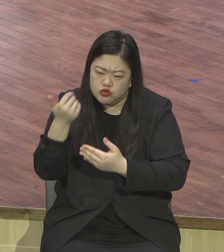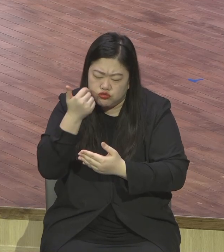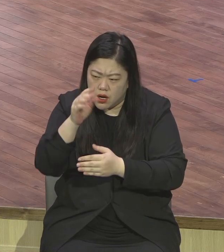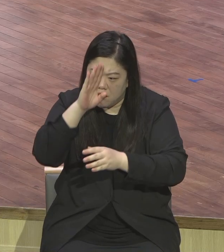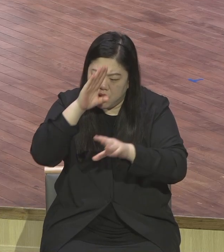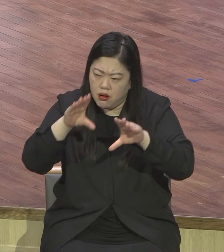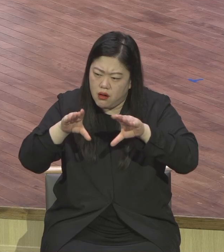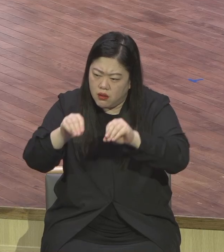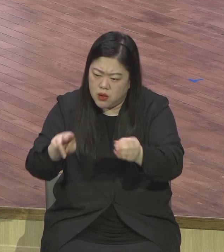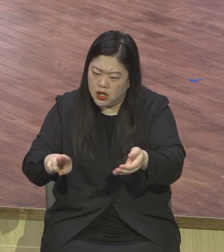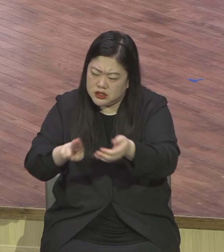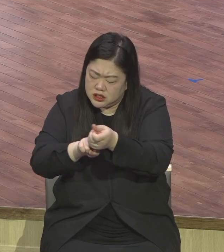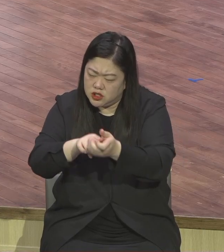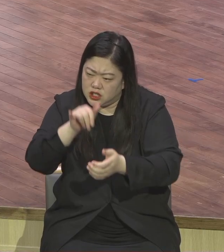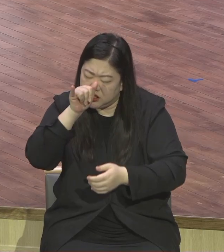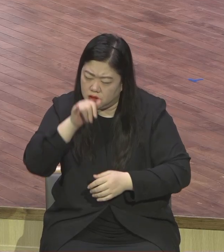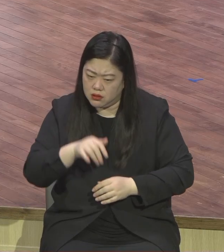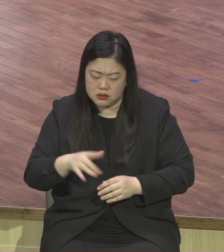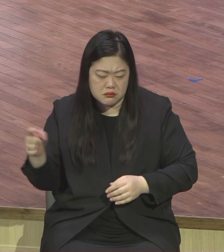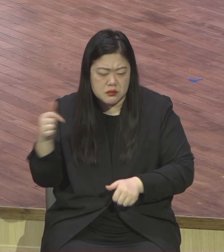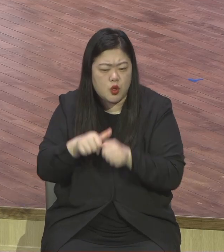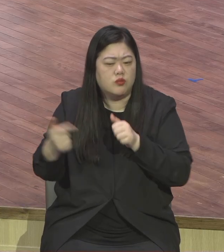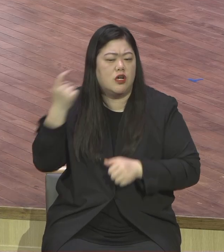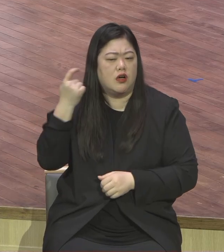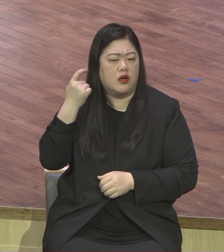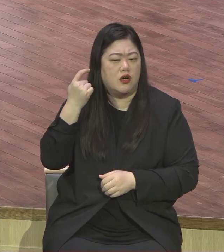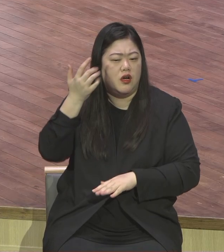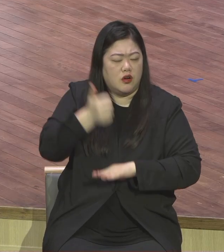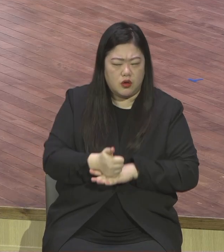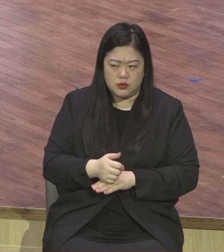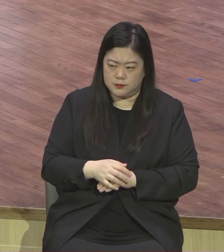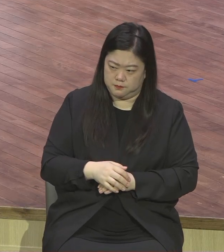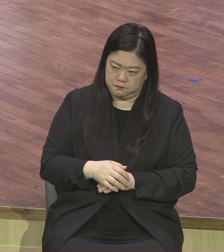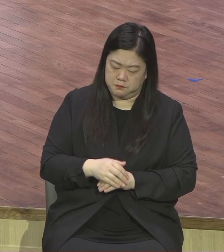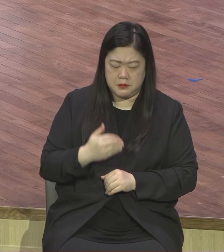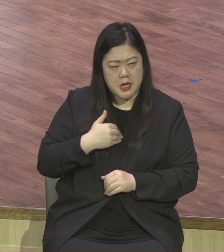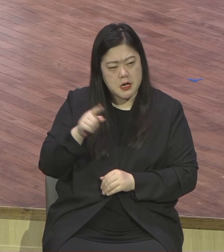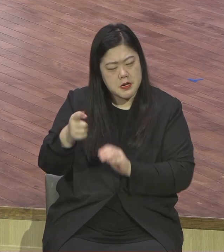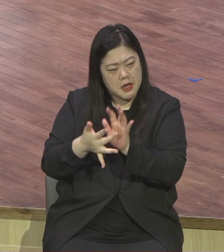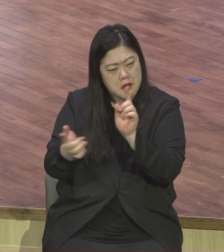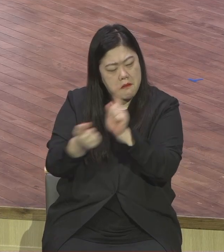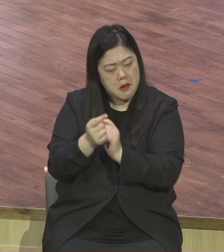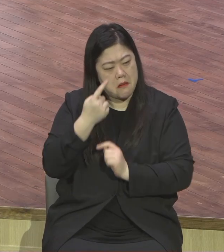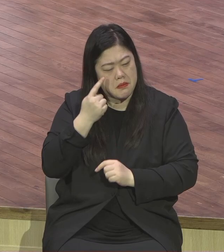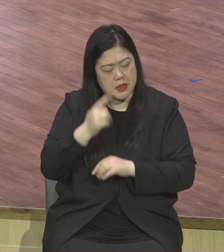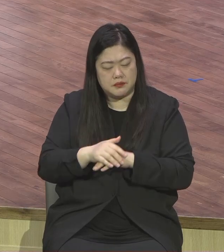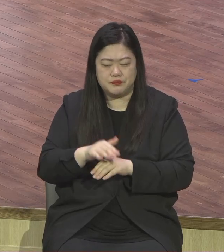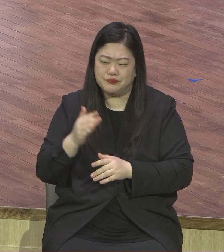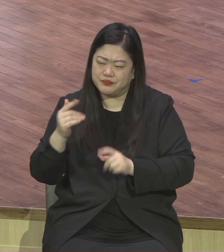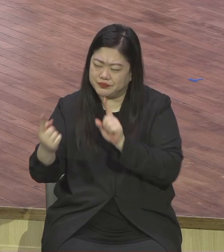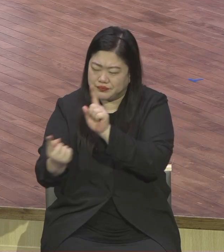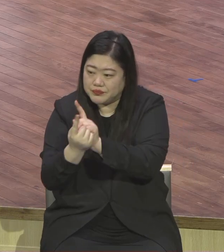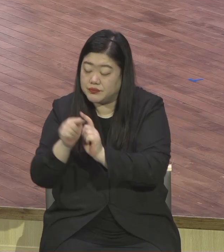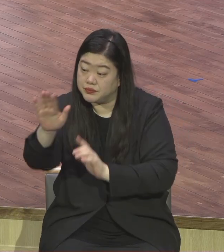자꾸 들으니까 예수님 찾아간 거예요. 선생님이요. 내가 무슨 선한 일을 하여야